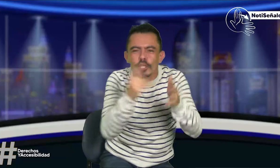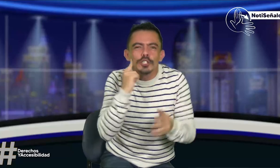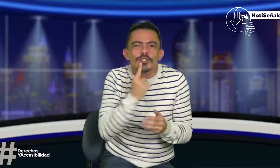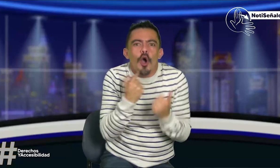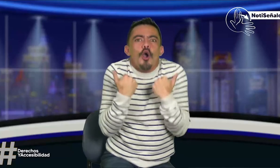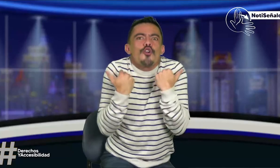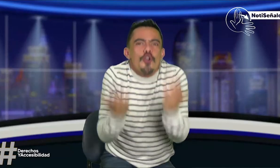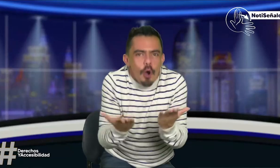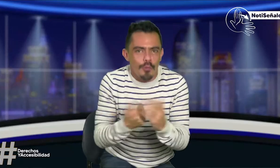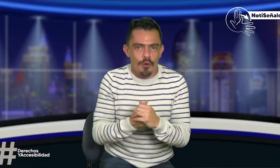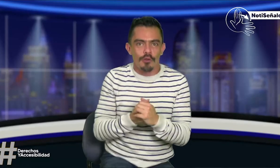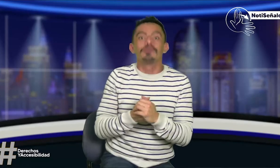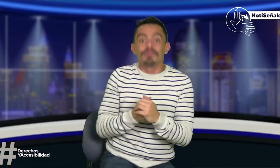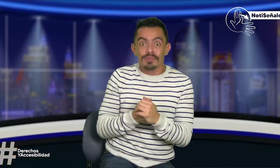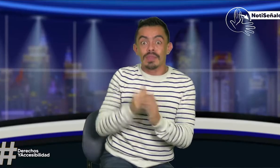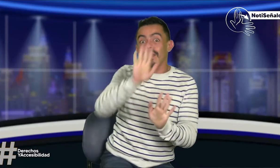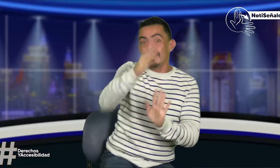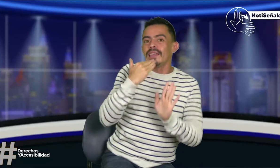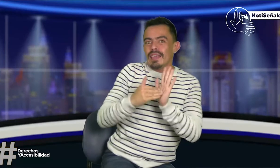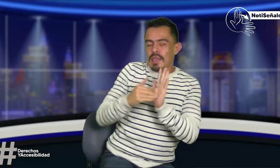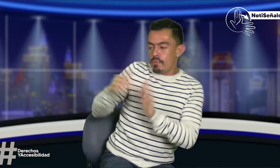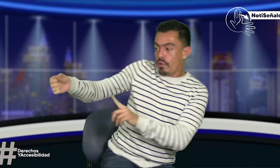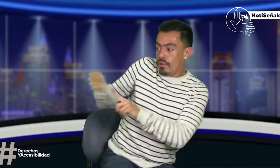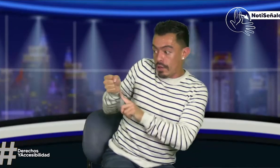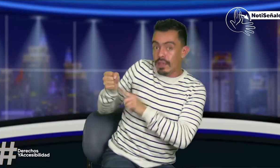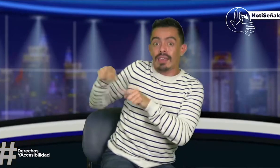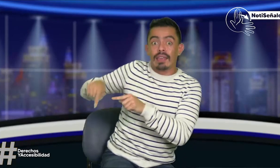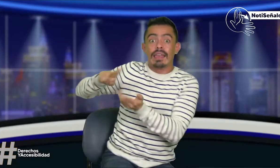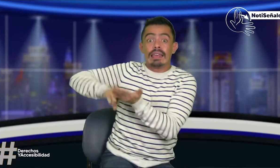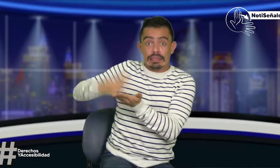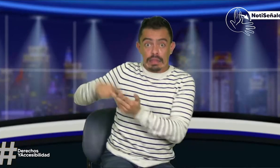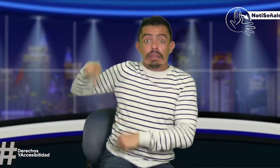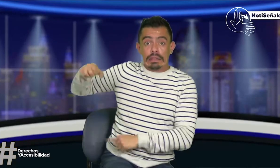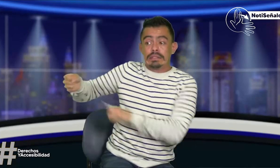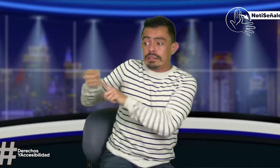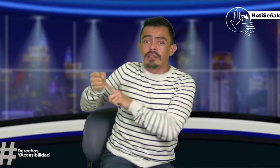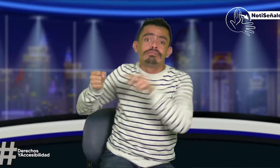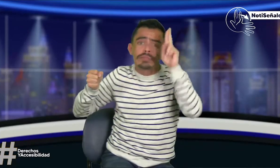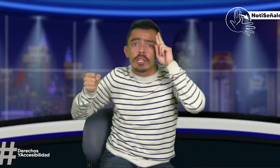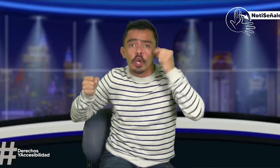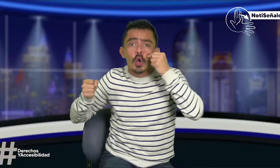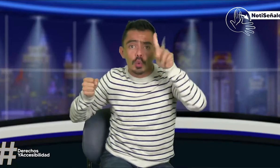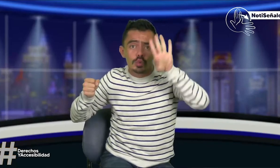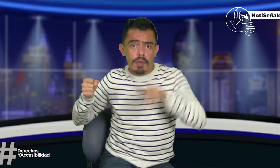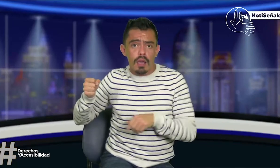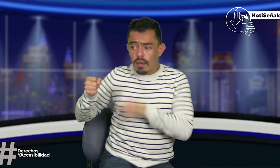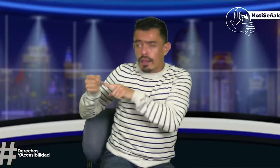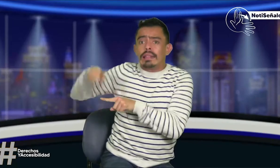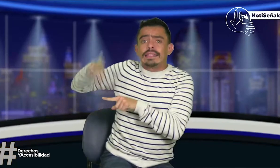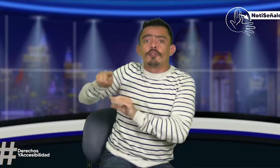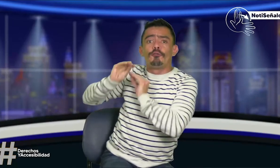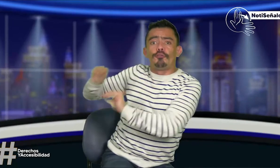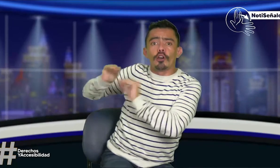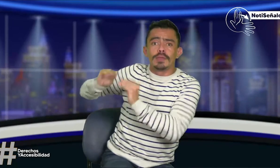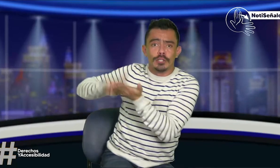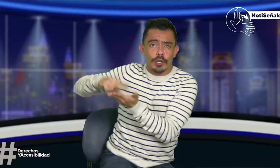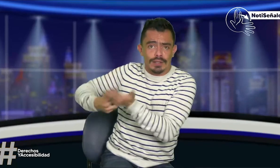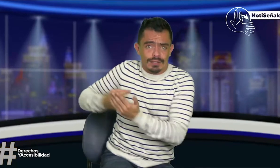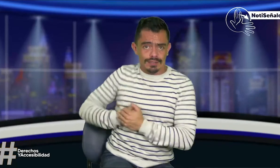seguir con una propuesta, pero una propuesta para saber cómo es la oferta para la comunidad sorda. Claro que sí, digamos, la